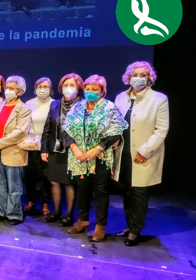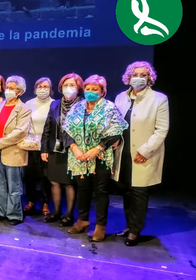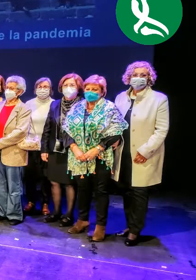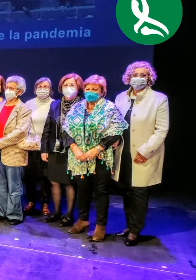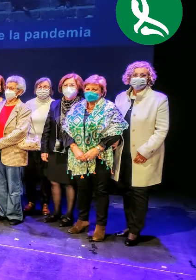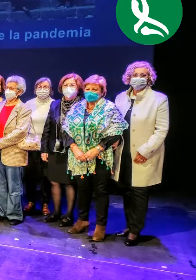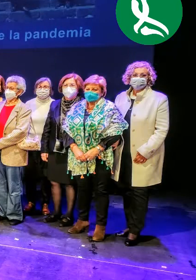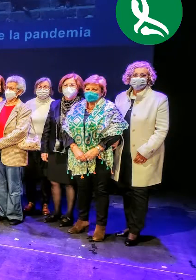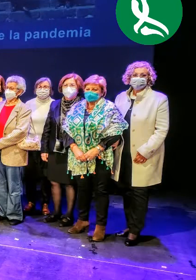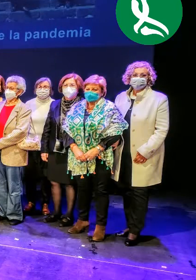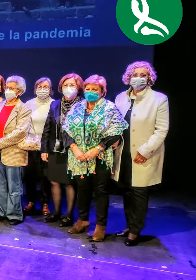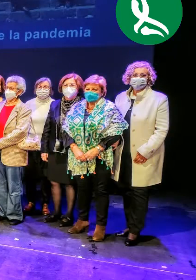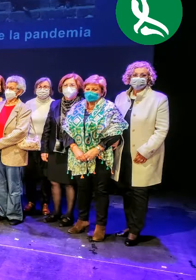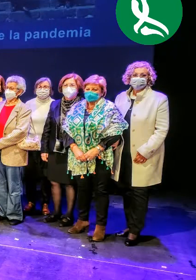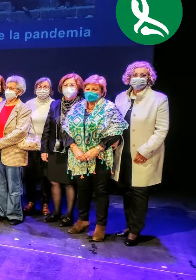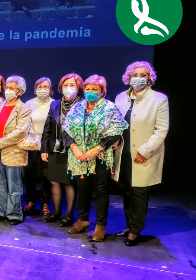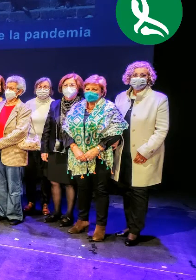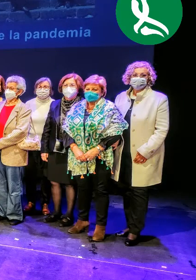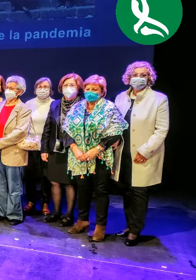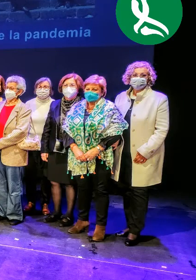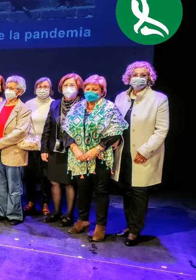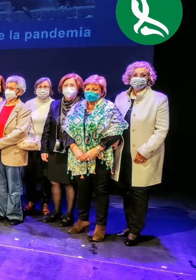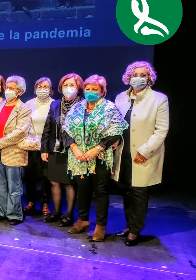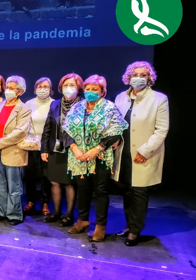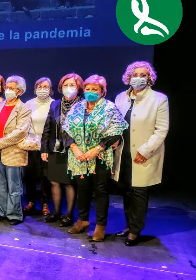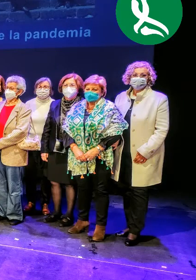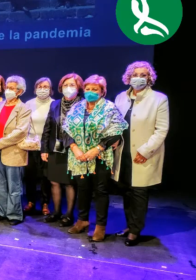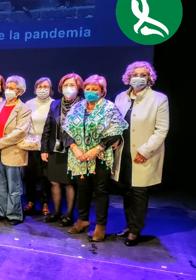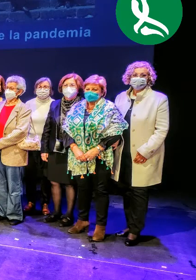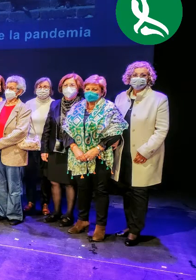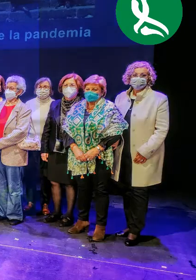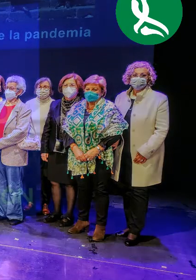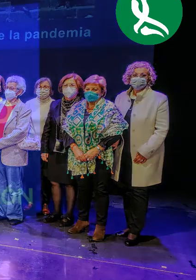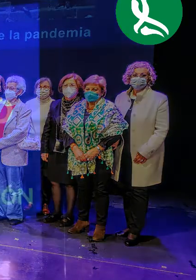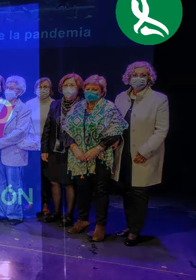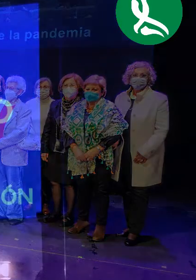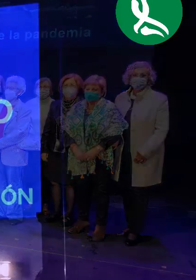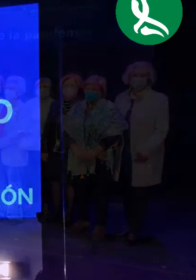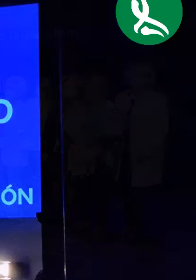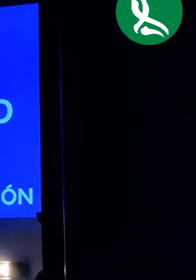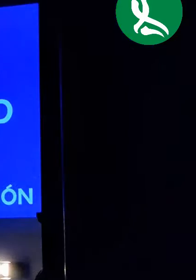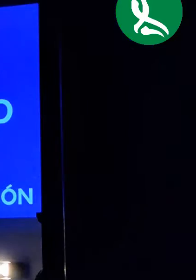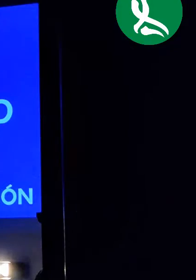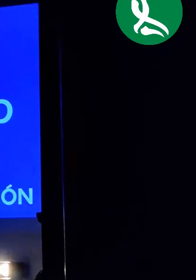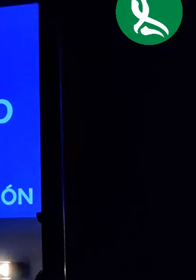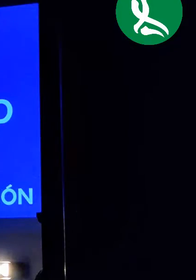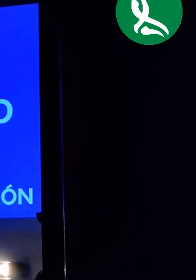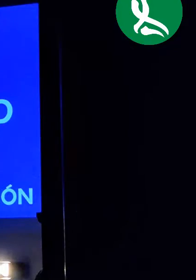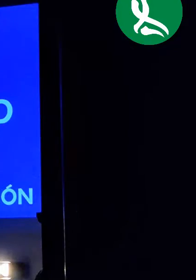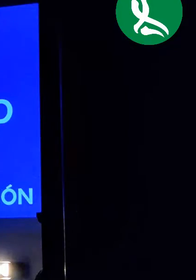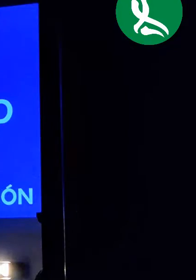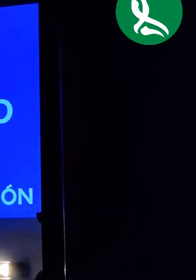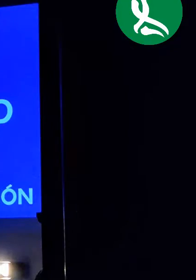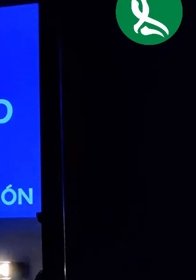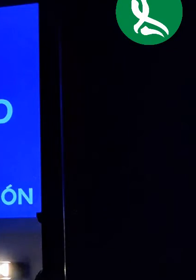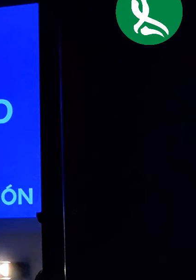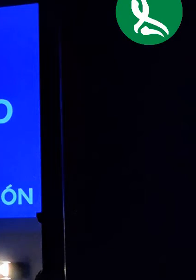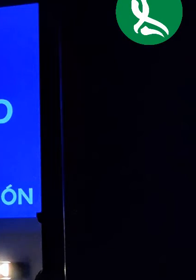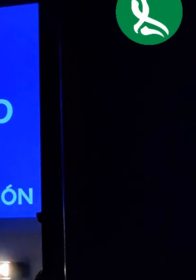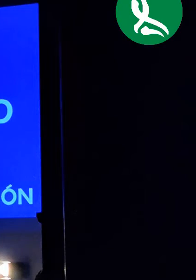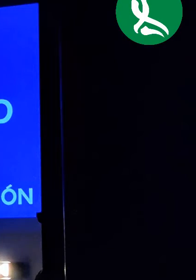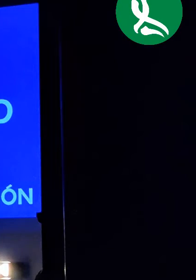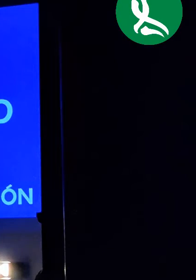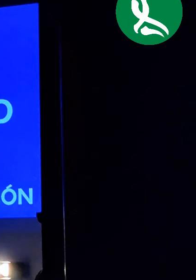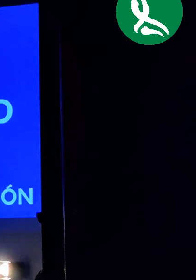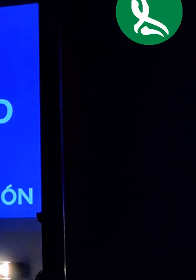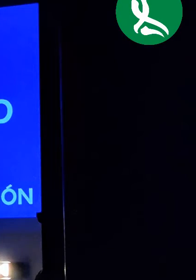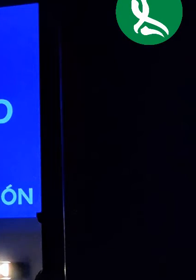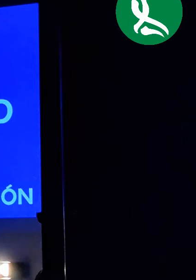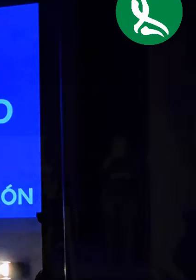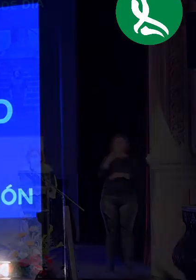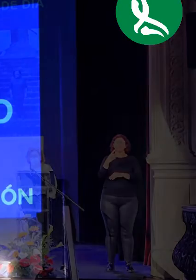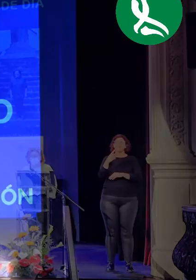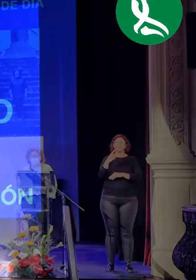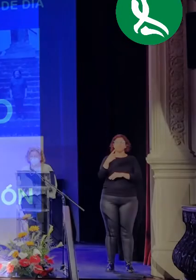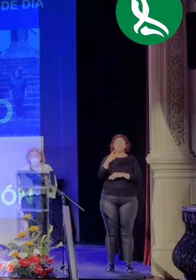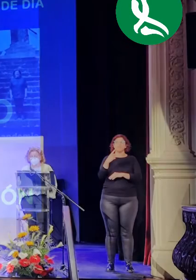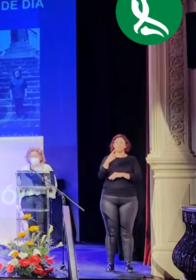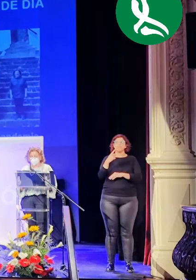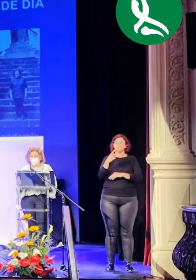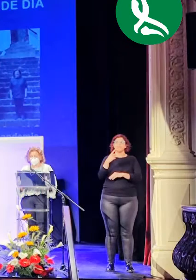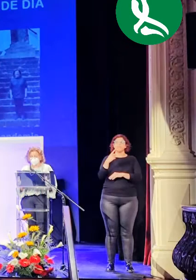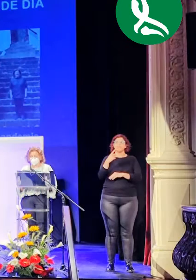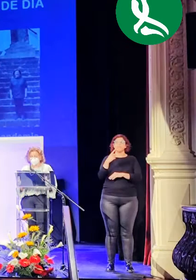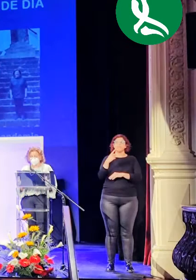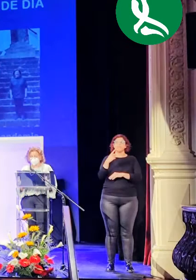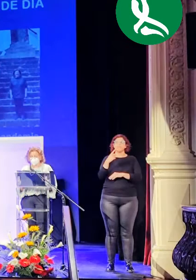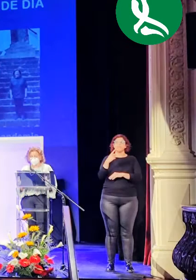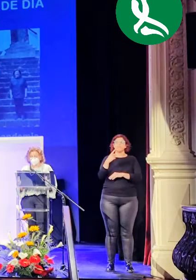habilitaron en los salones de Santo Domingo un par de baños para que se ducharan las personas que venían al servicio y una lavadora para poder lavar su